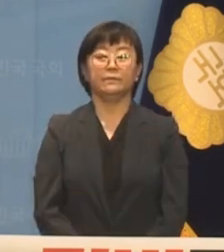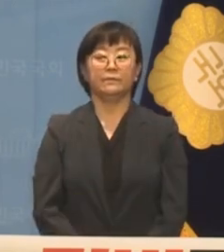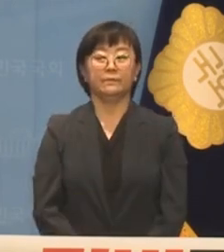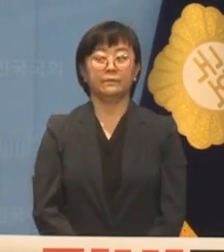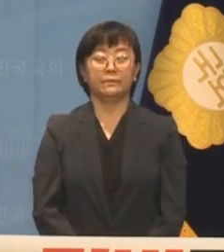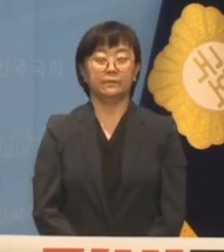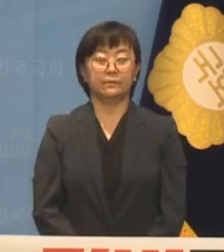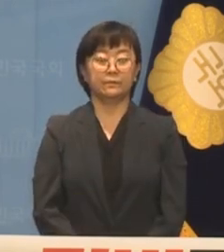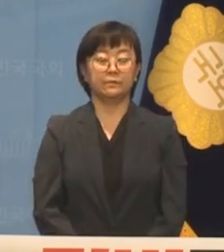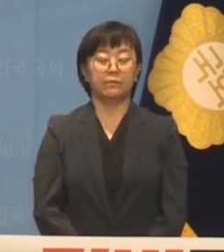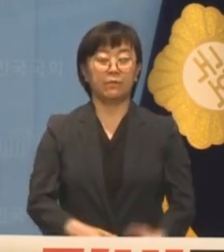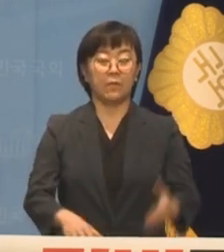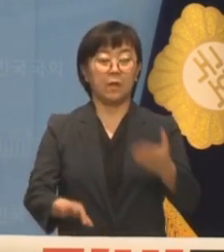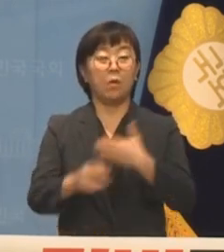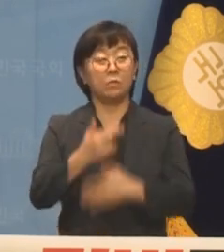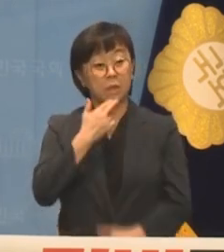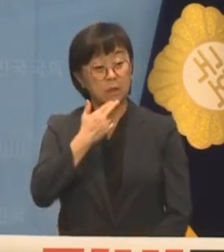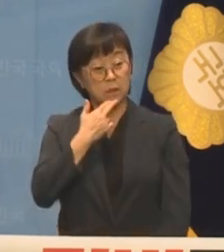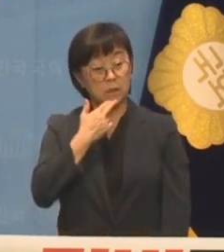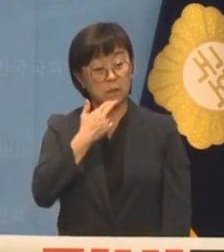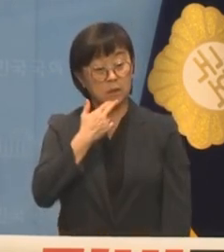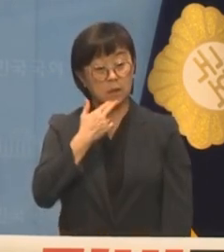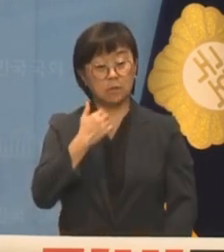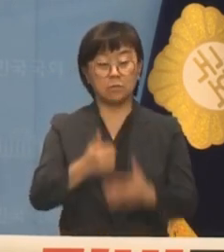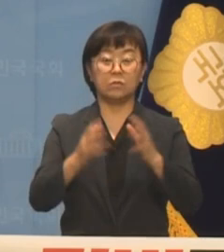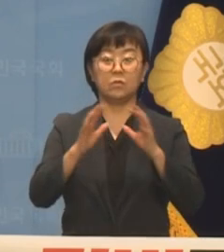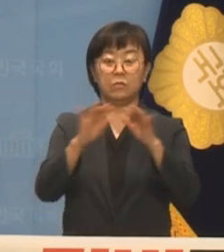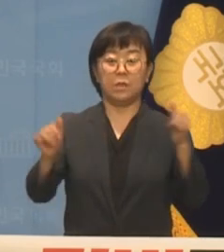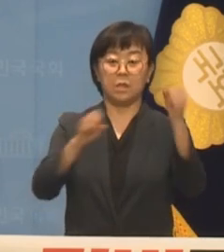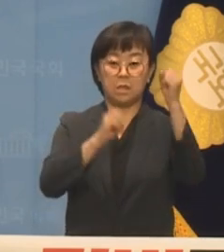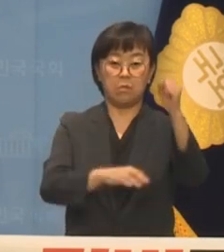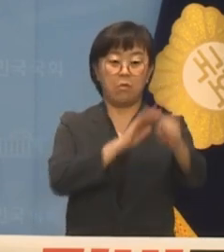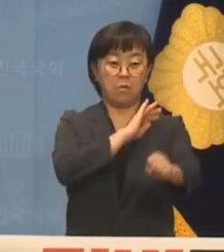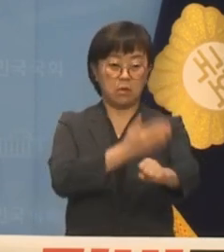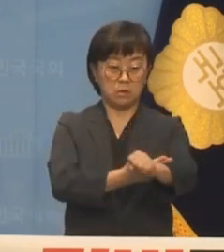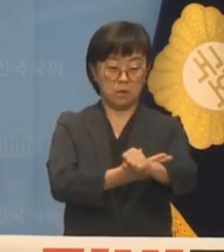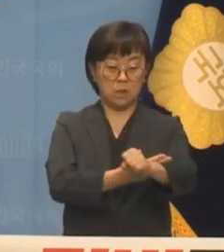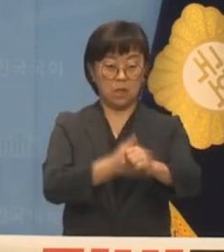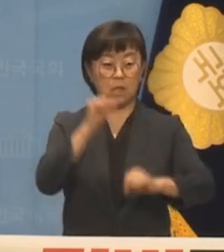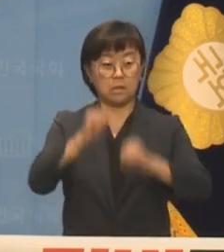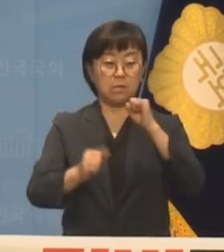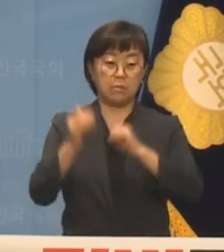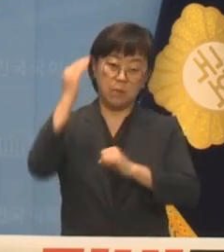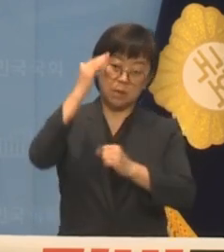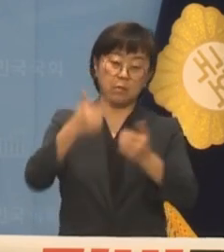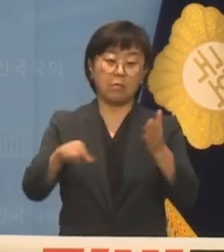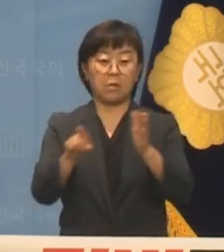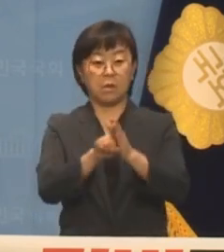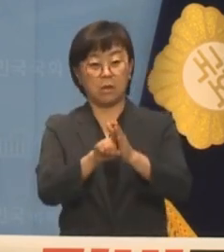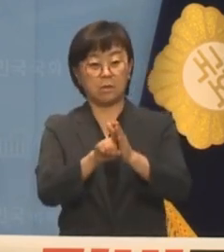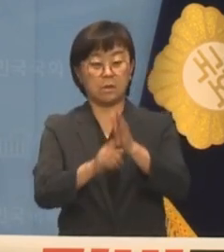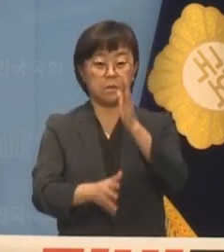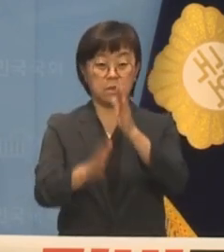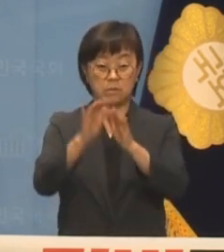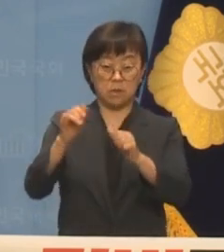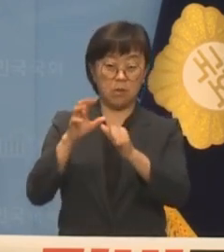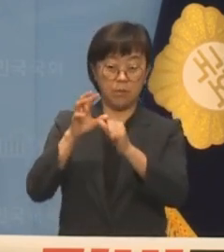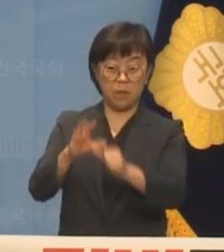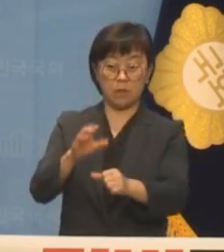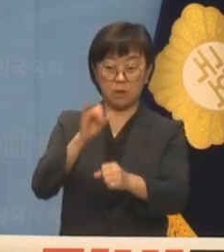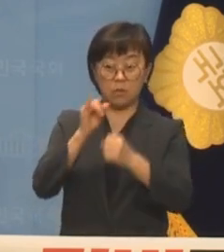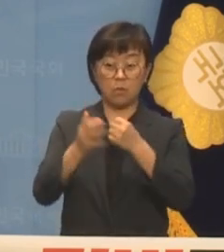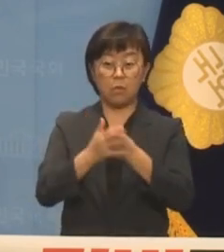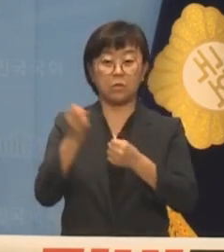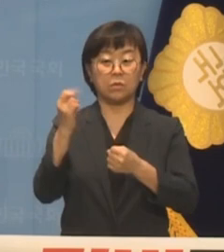만약 그렇지 않는다면 국민의 기본 권리 행사를 방해하기 위해서 공연히 시민들을 급박하고